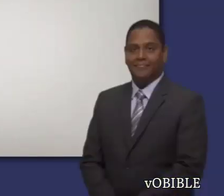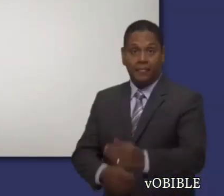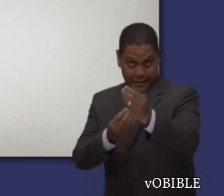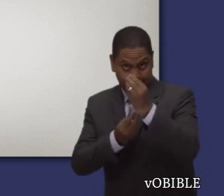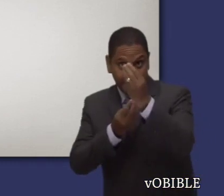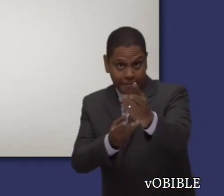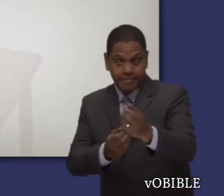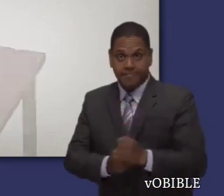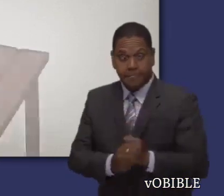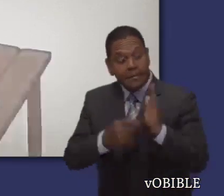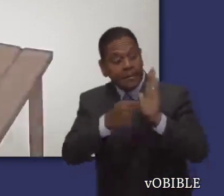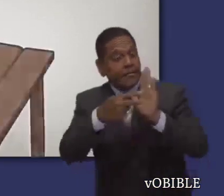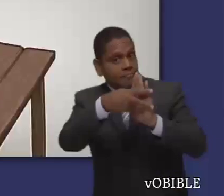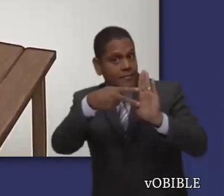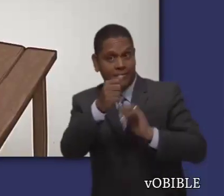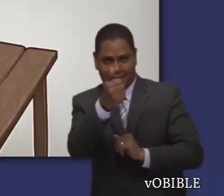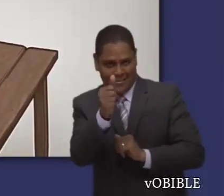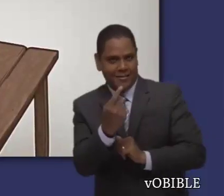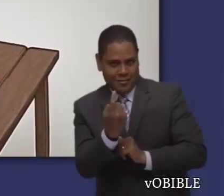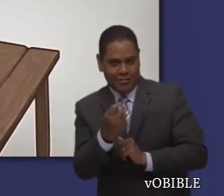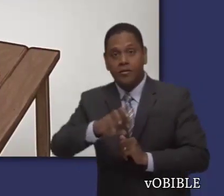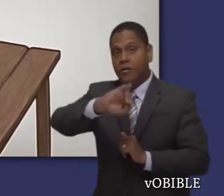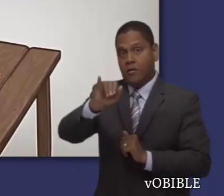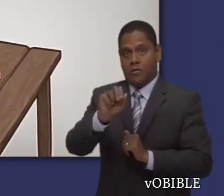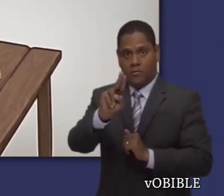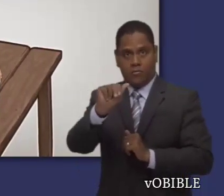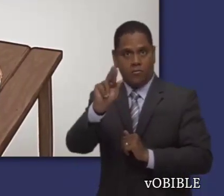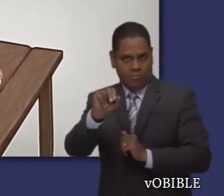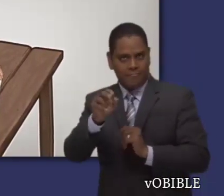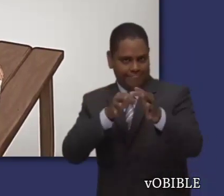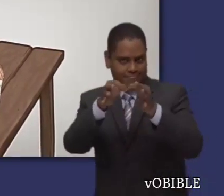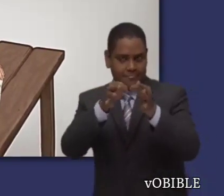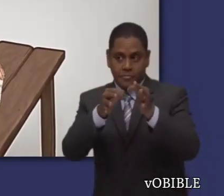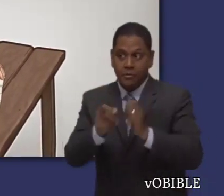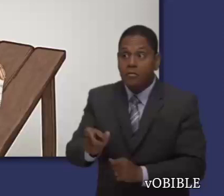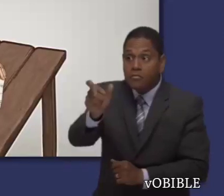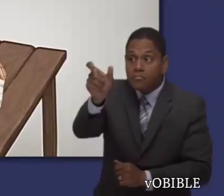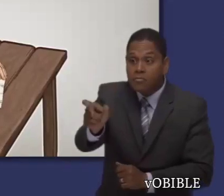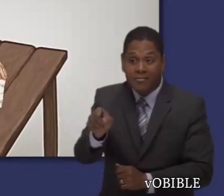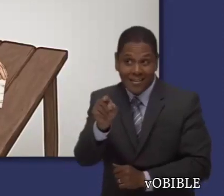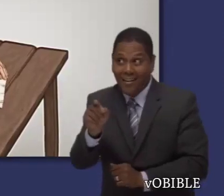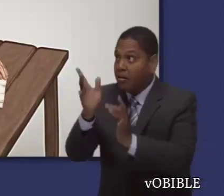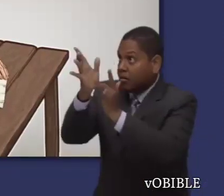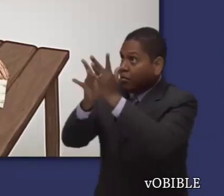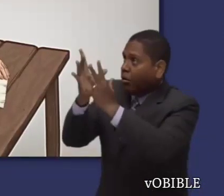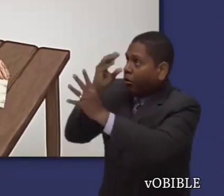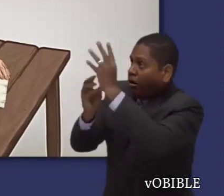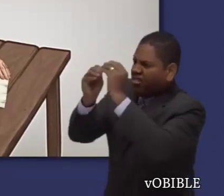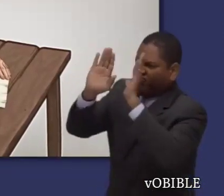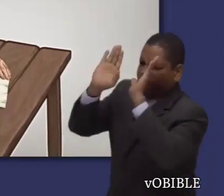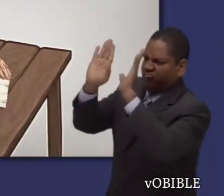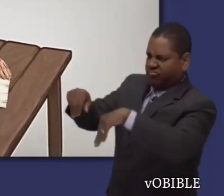¿Lo sabía? En segunda de Juan diez y once, el apóstol añade algo a lo que ya había dicho en su primera carta